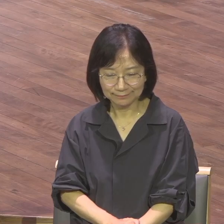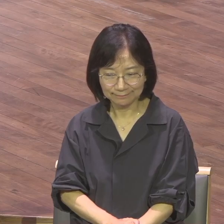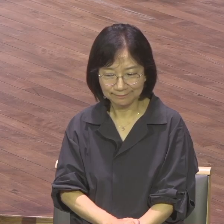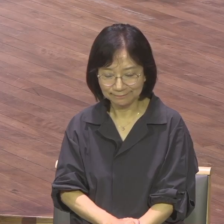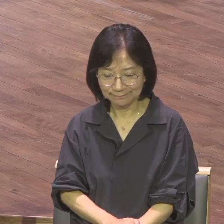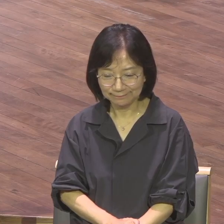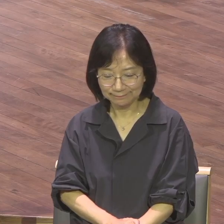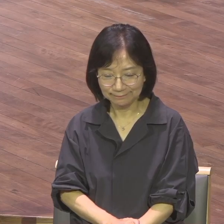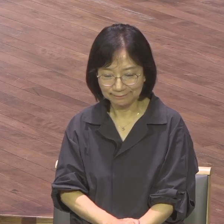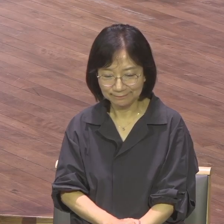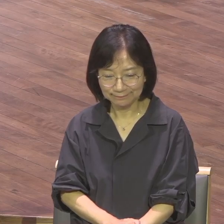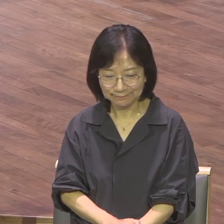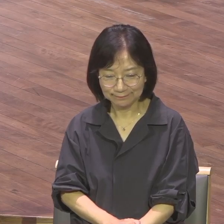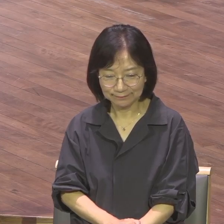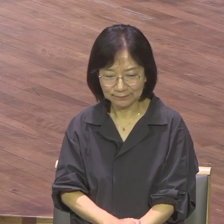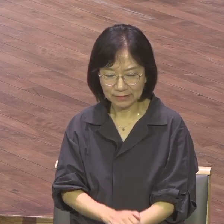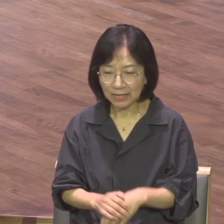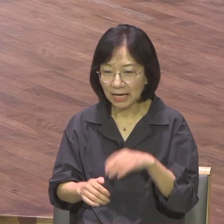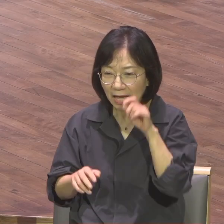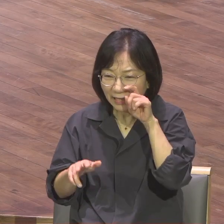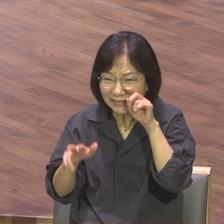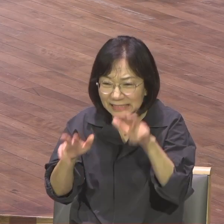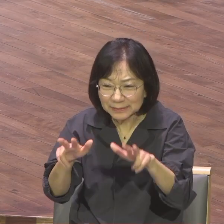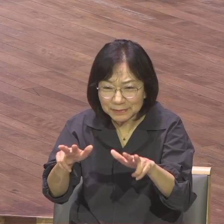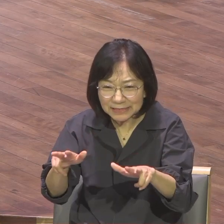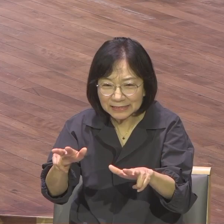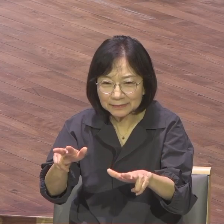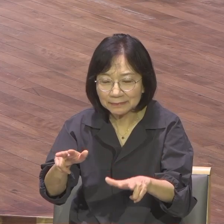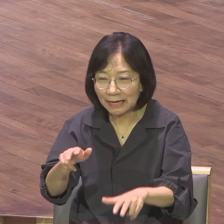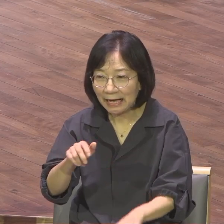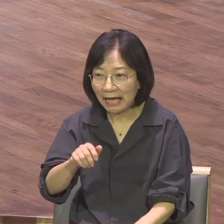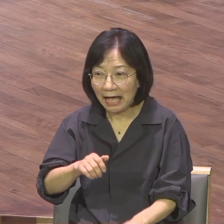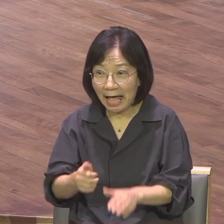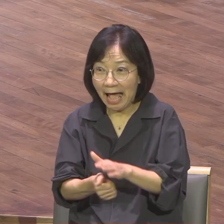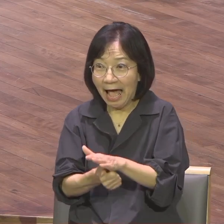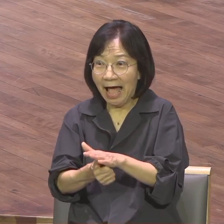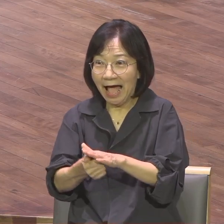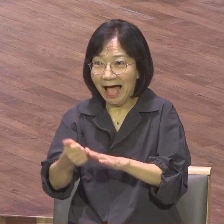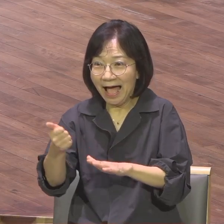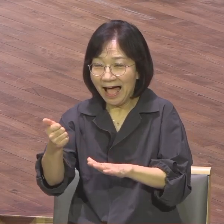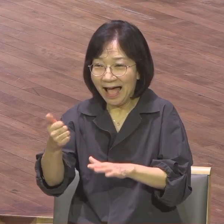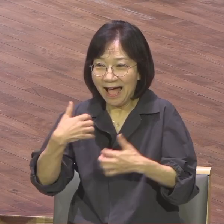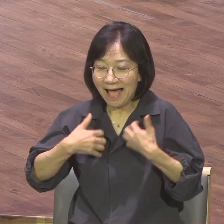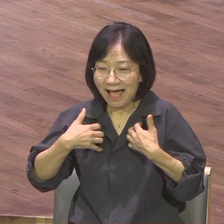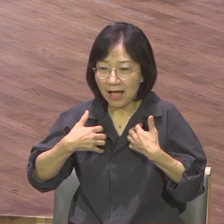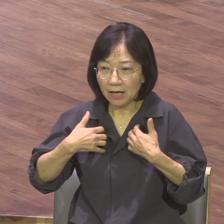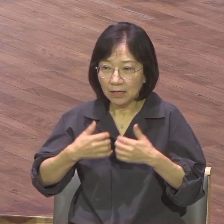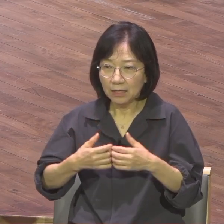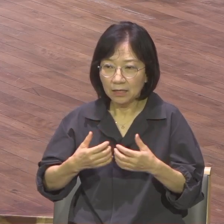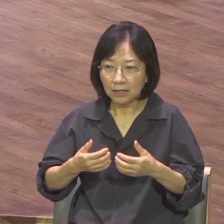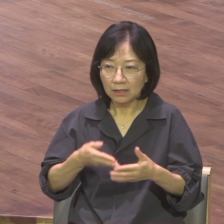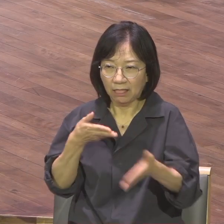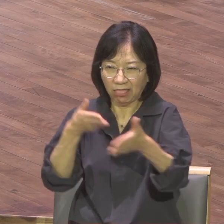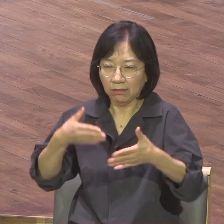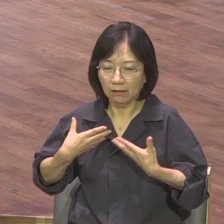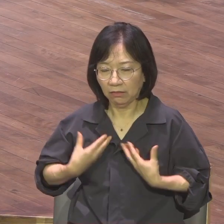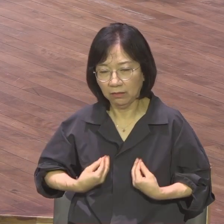지금 당장 된다 안 된다 그거로 복음을 평가하고 전도운동을 평가하고 그거는 굉장한 교만입니다